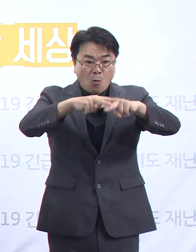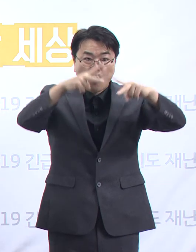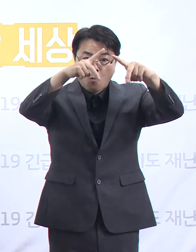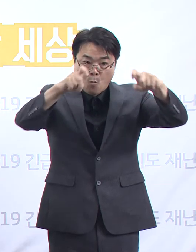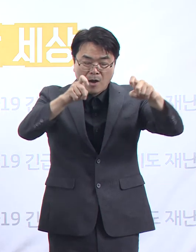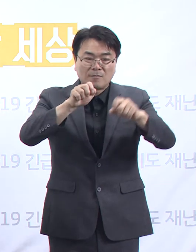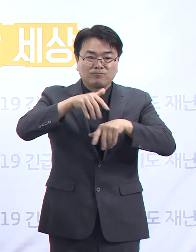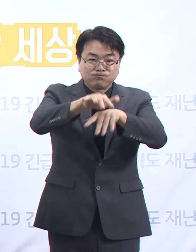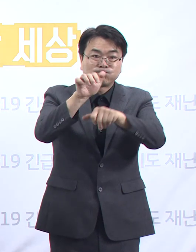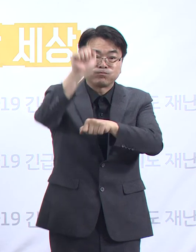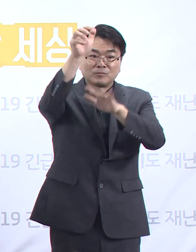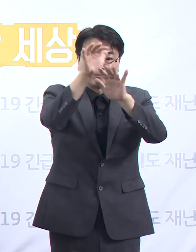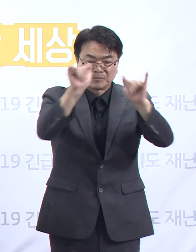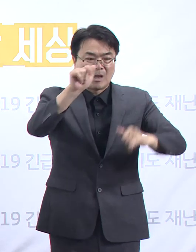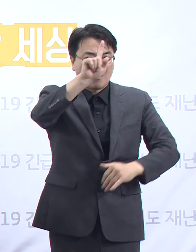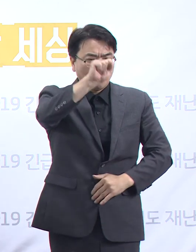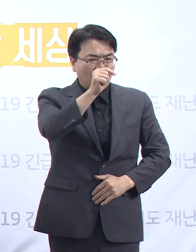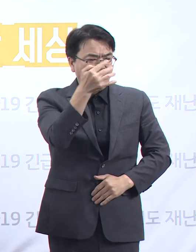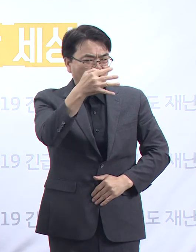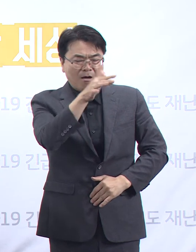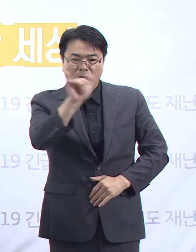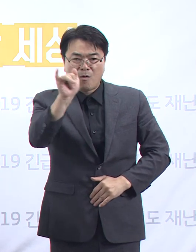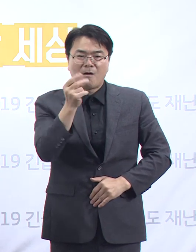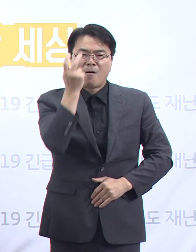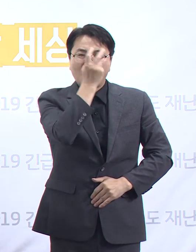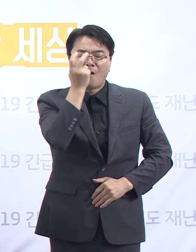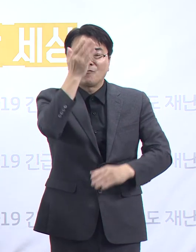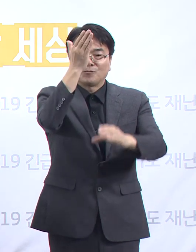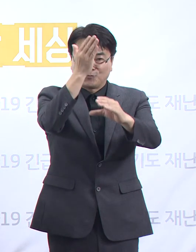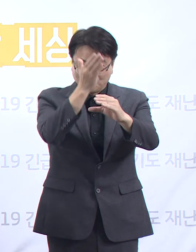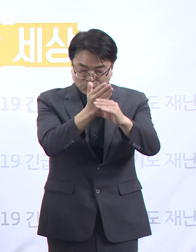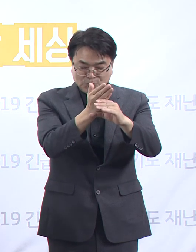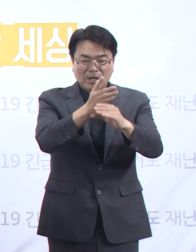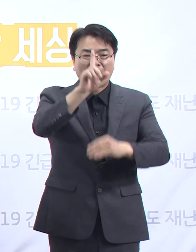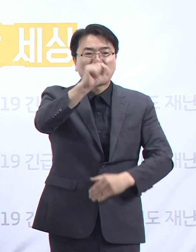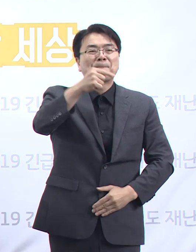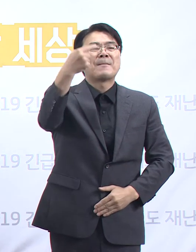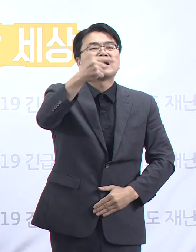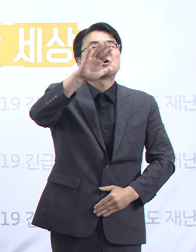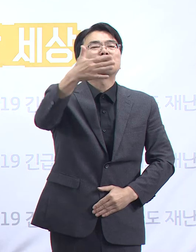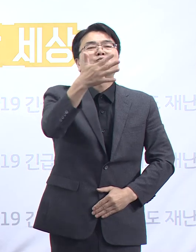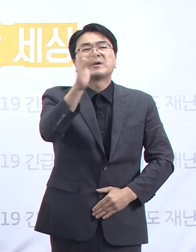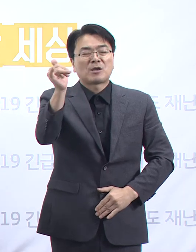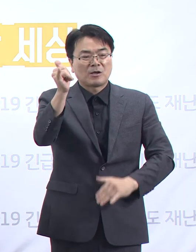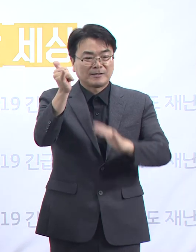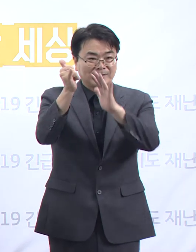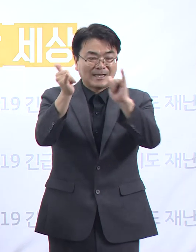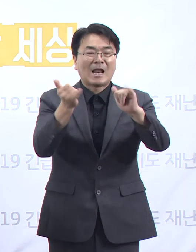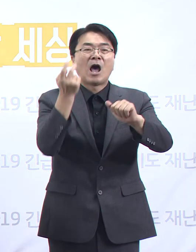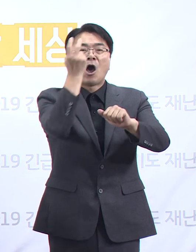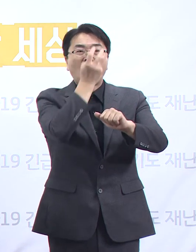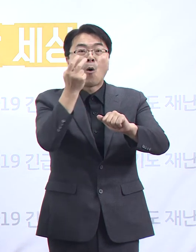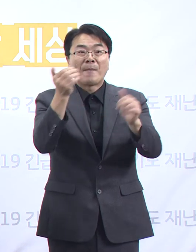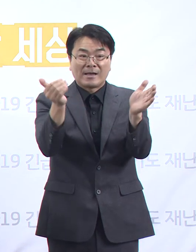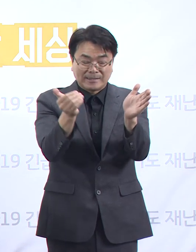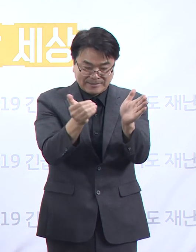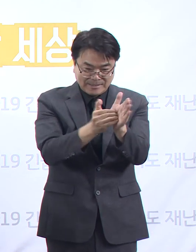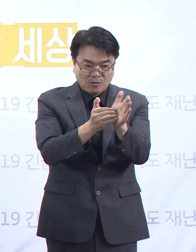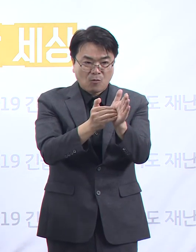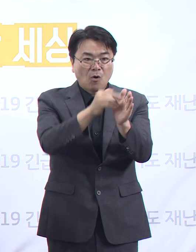대상자 13,429명 중 11,943명에 대해 검사를 실시하였고,